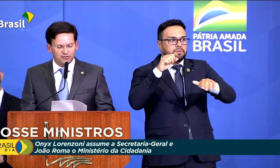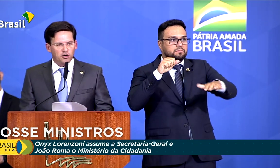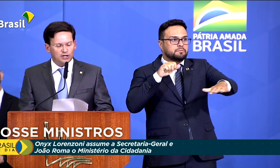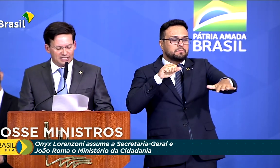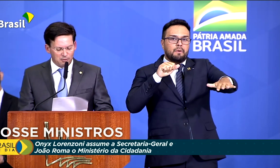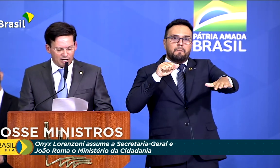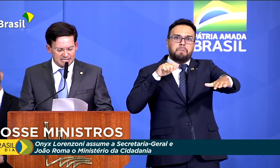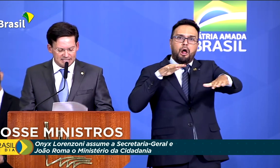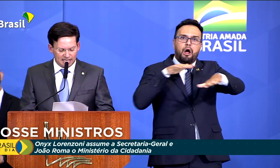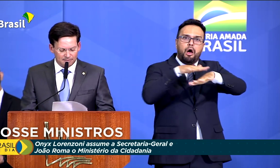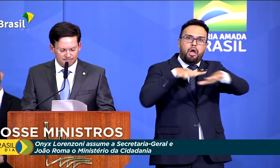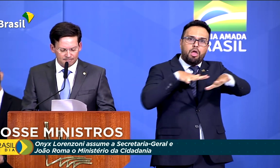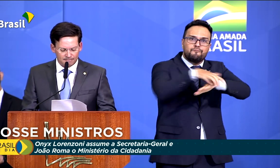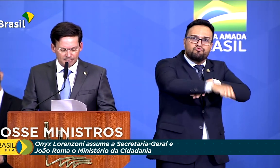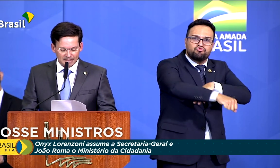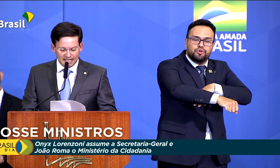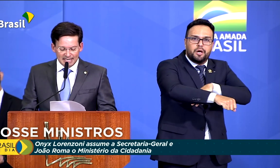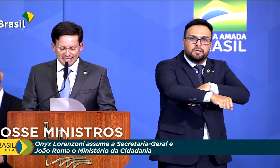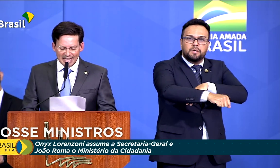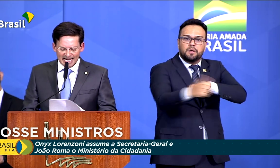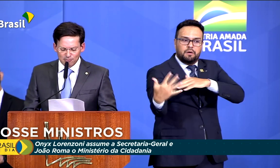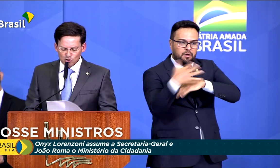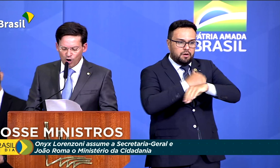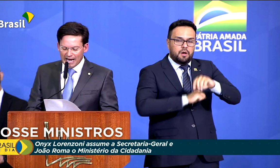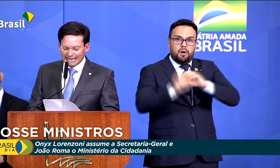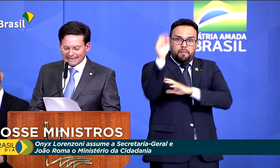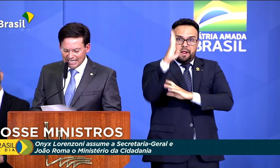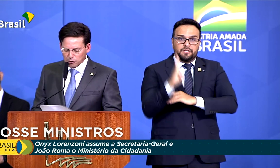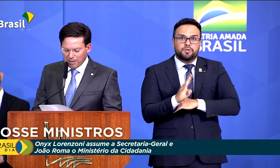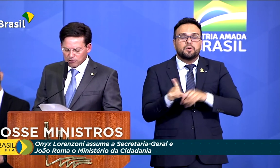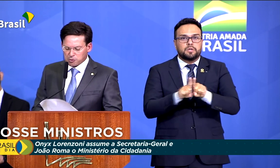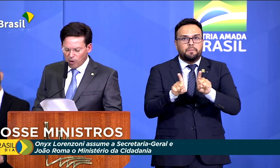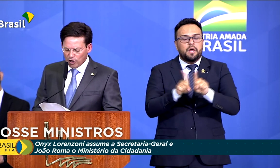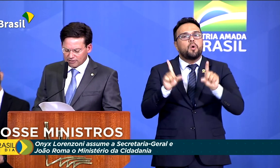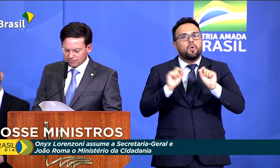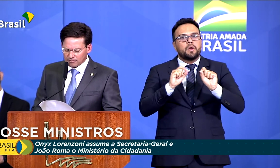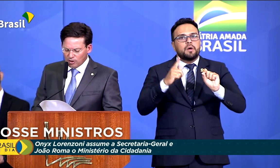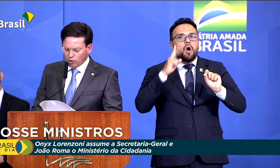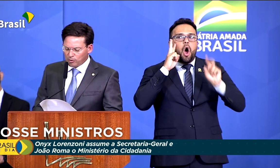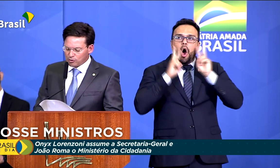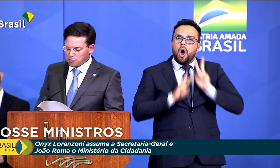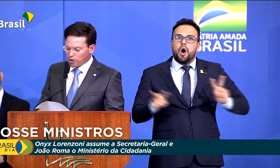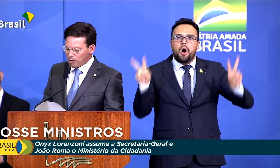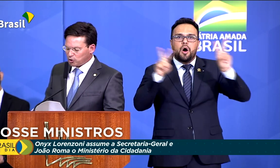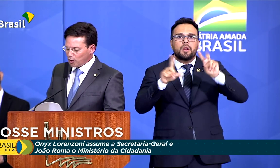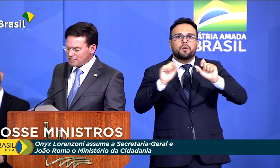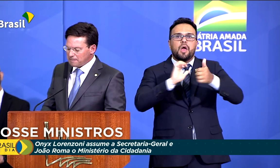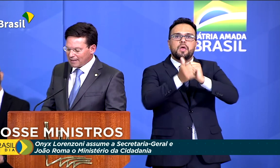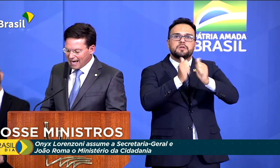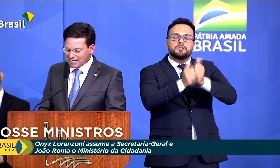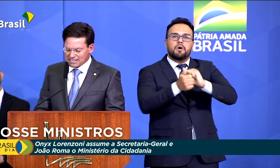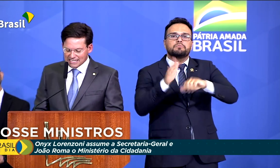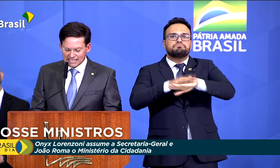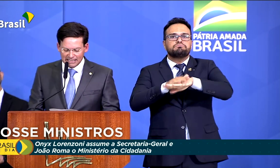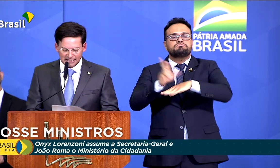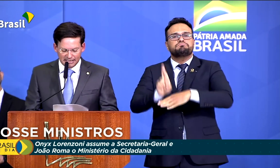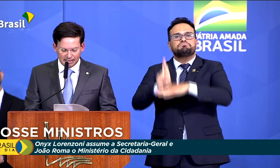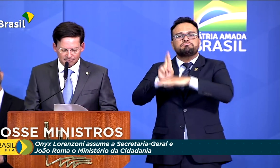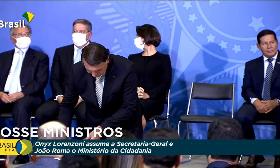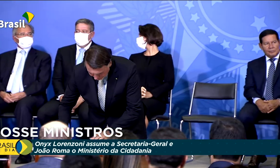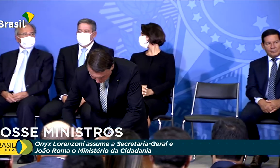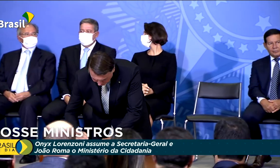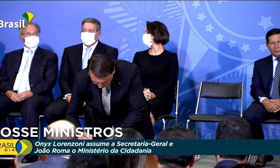privados do vigor da democracia. E teremos um olhar atento para o esporte, como um dos promotores e pilares da